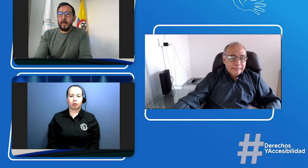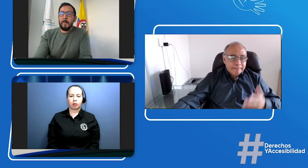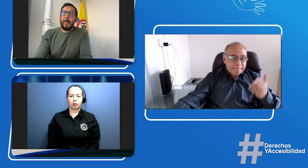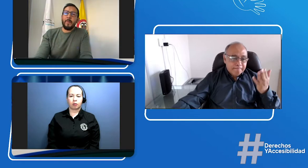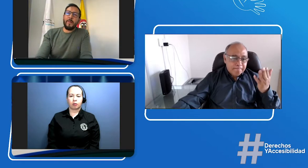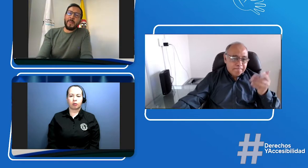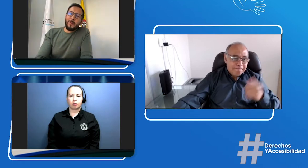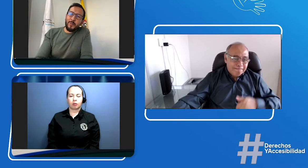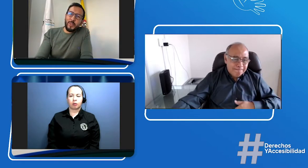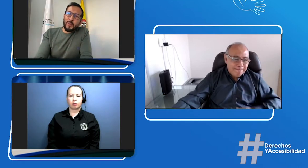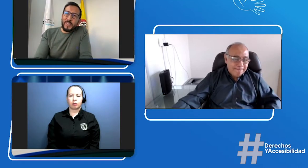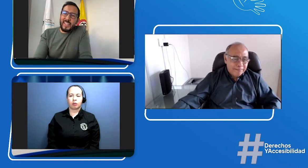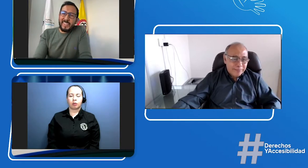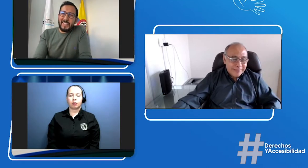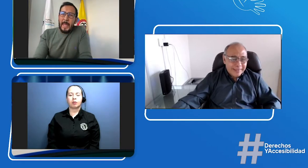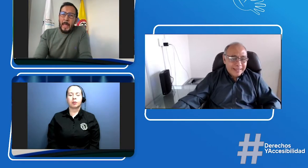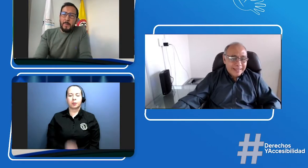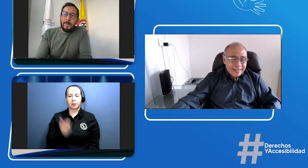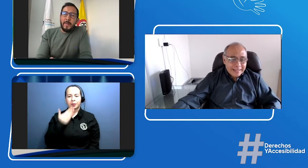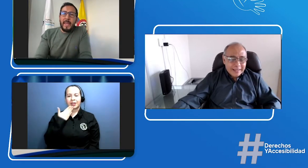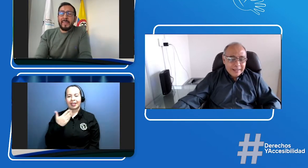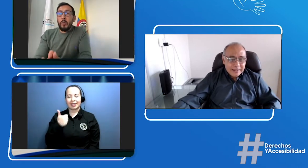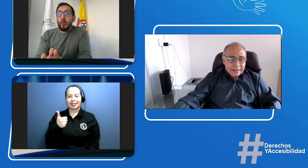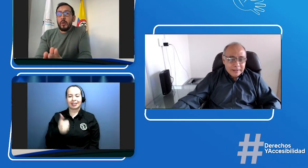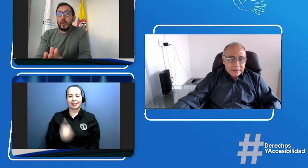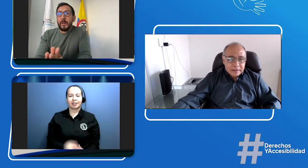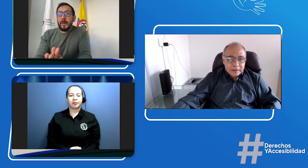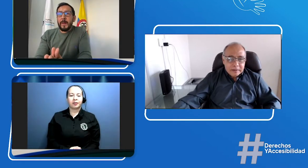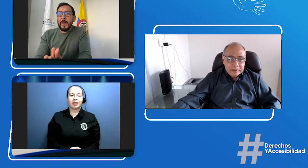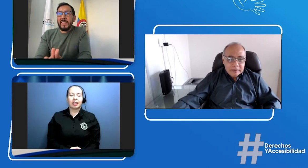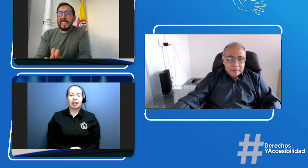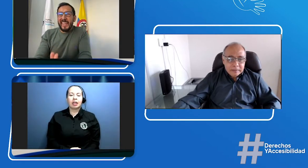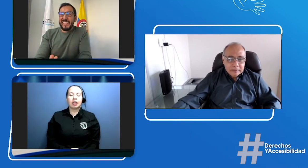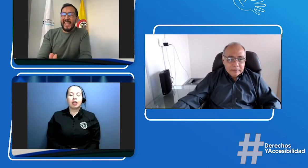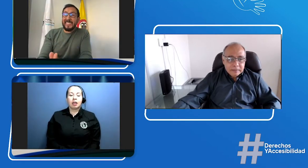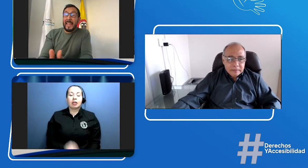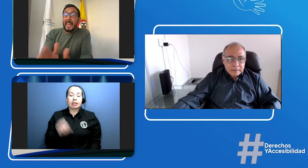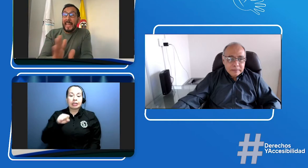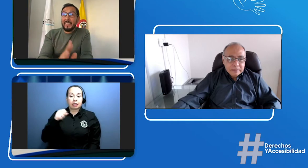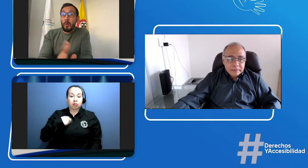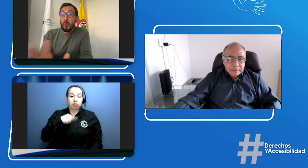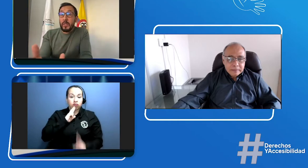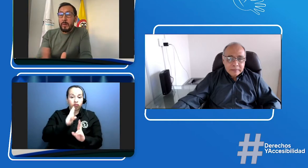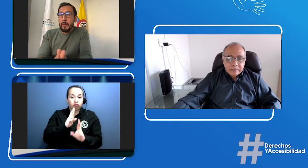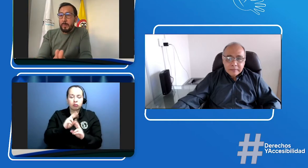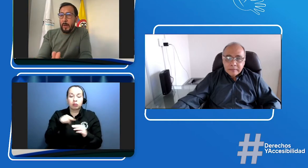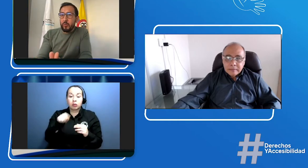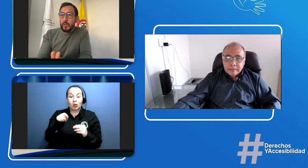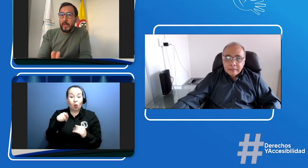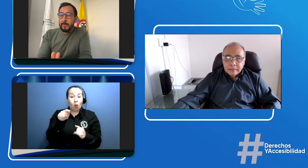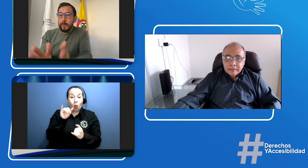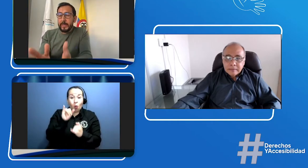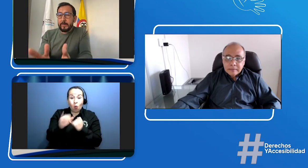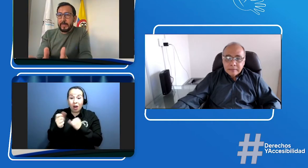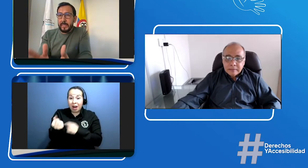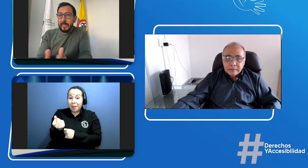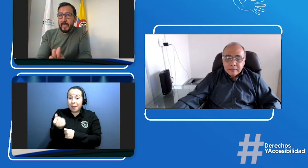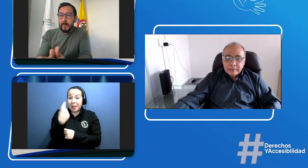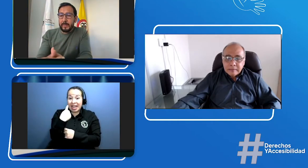Perfecto, muchísimas gracias. Tú vas a dar la respuesta. Sí, esa última pregunta es bastante relevante.